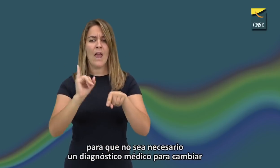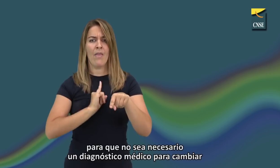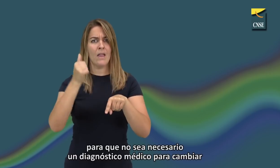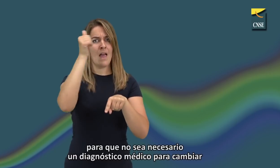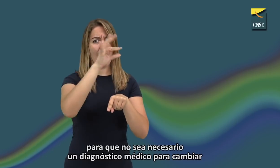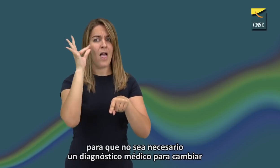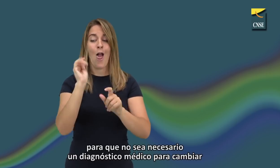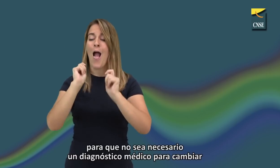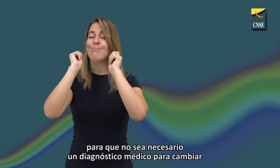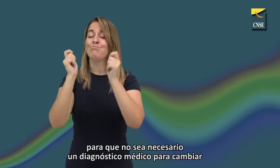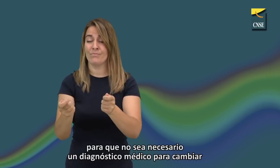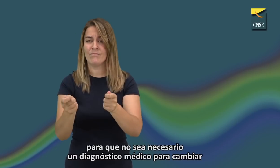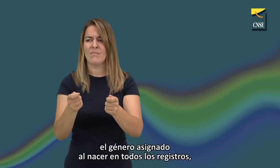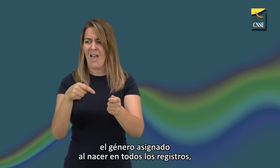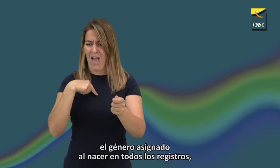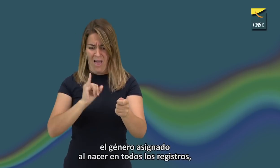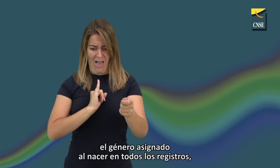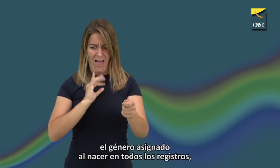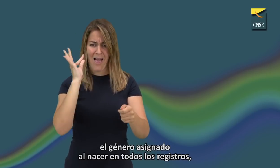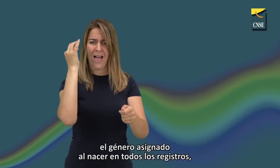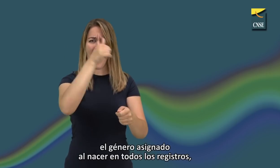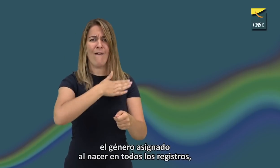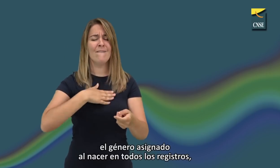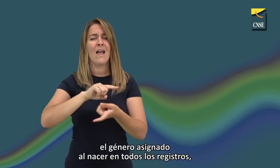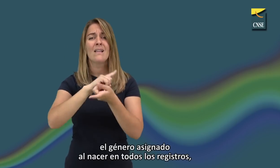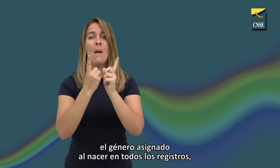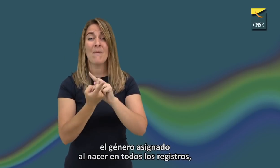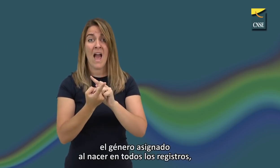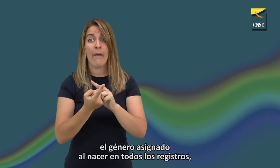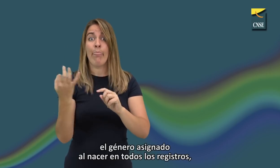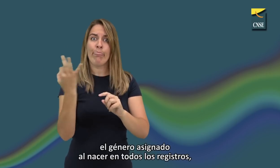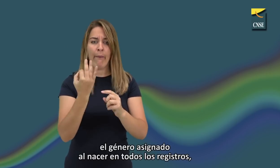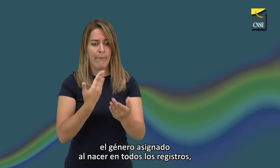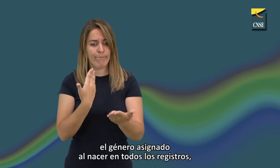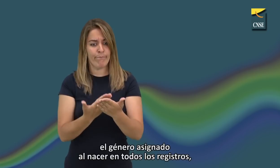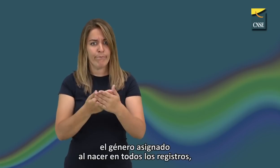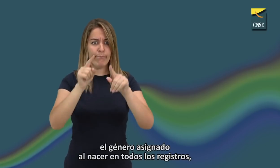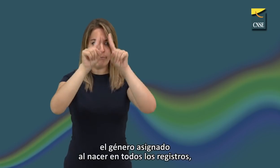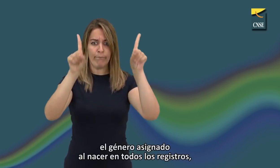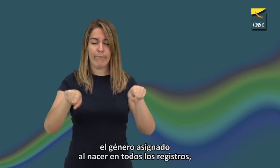un diagnóstico médico para cambiar el género asignado al nacer en todos los registros.